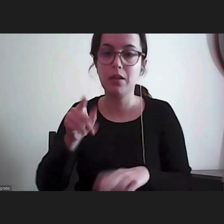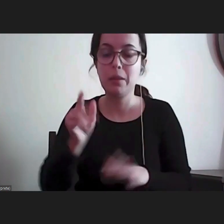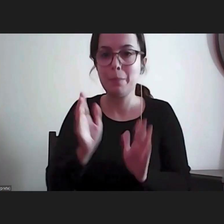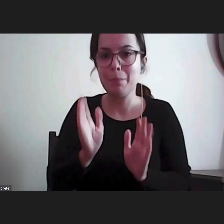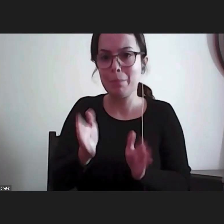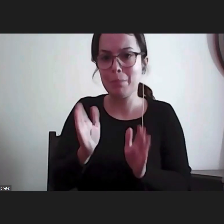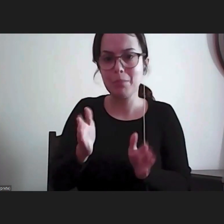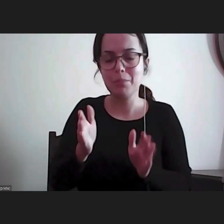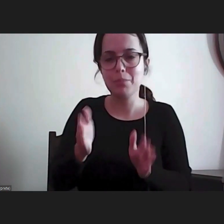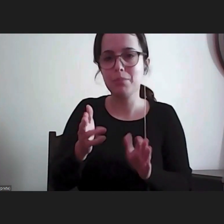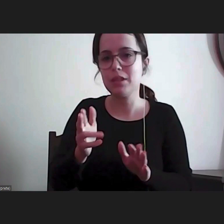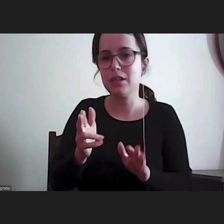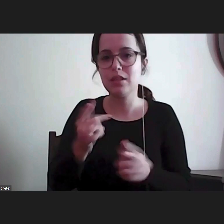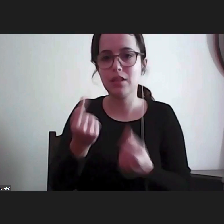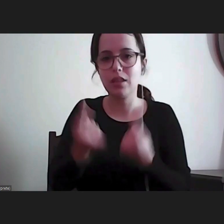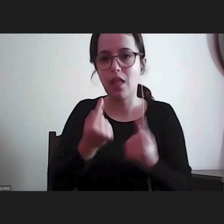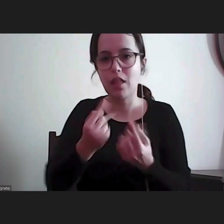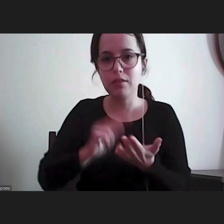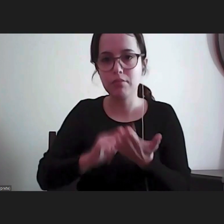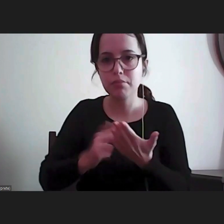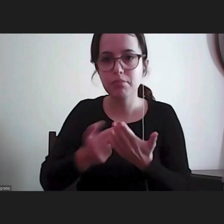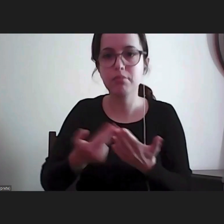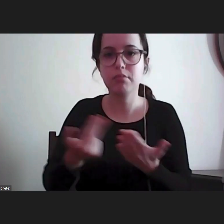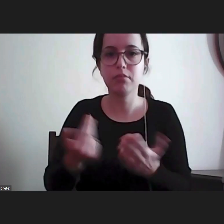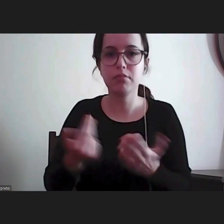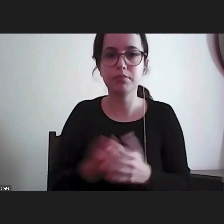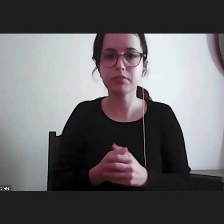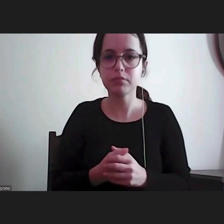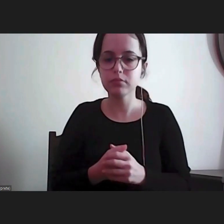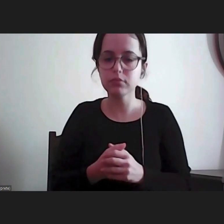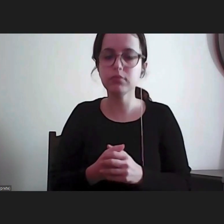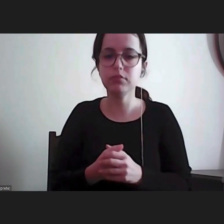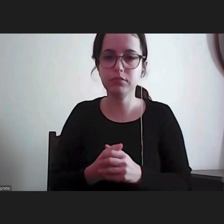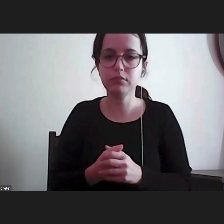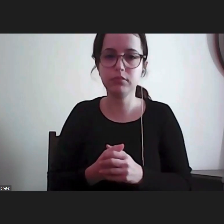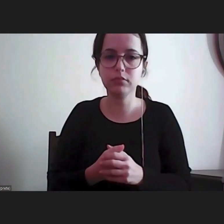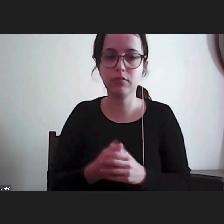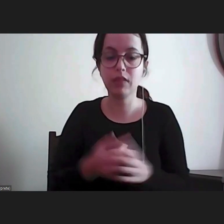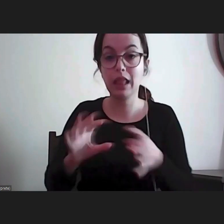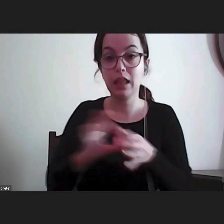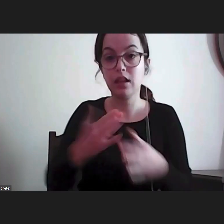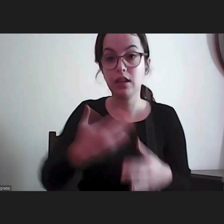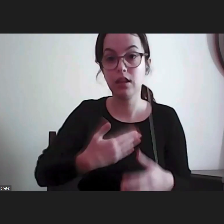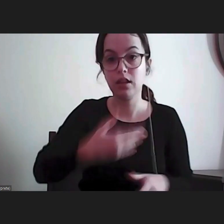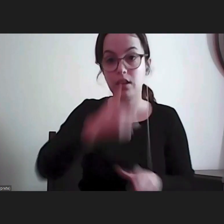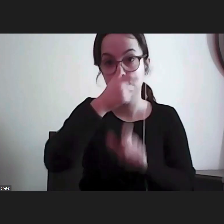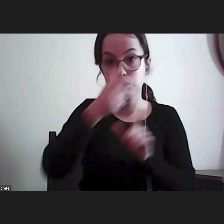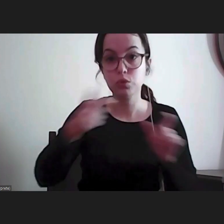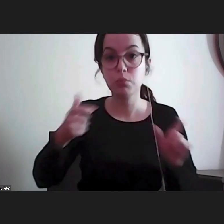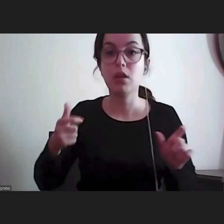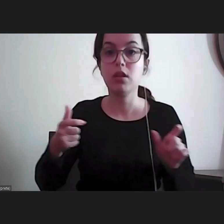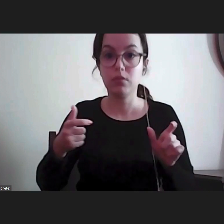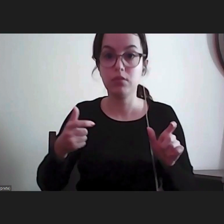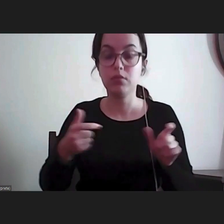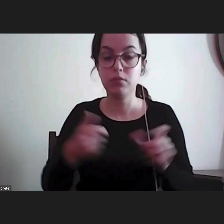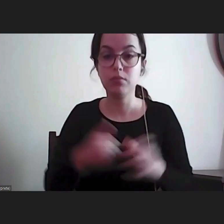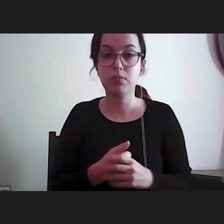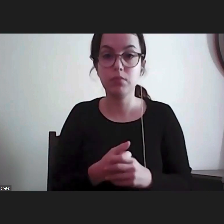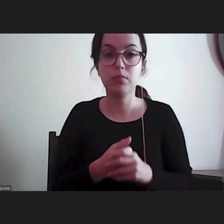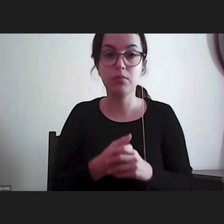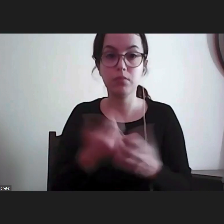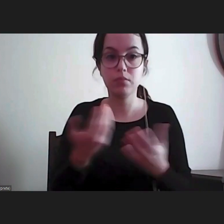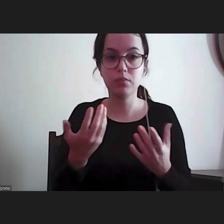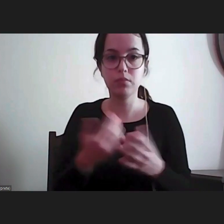garantida. Enfim, à luz dos direitos humanos a que estamos vinculados. Depois, as pessoas com